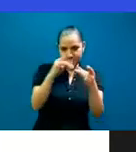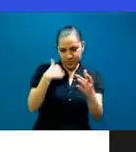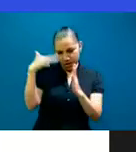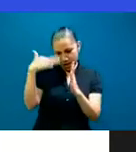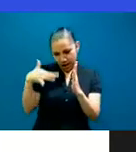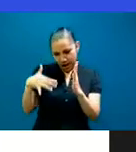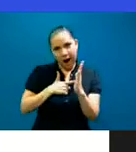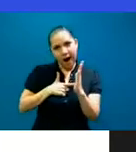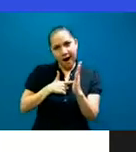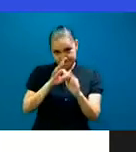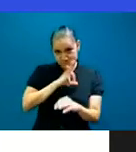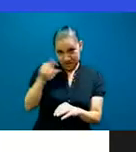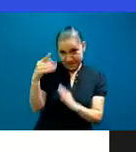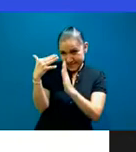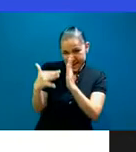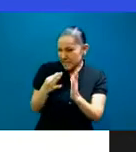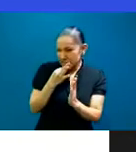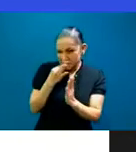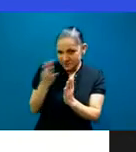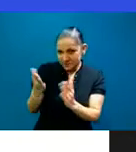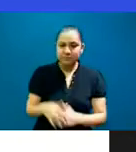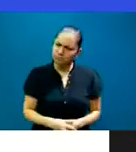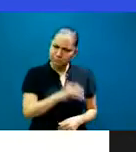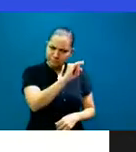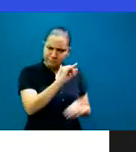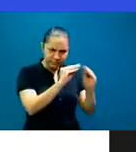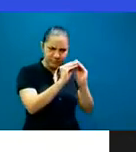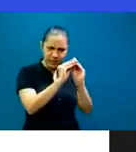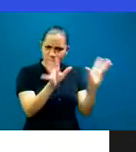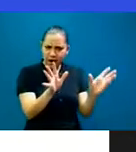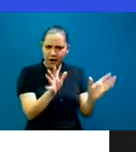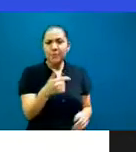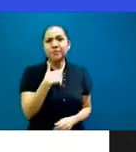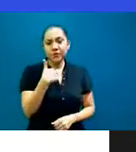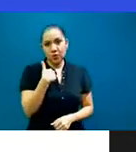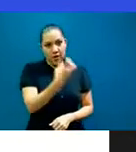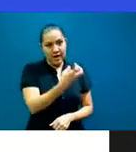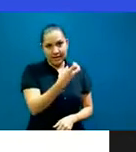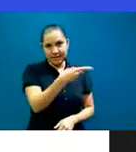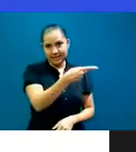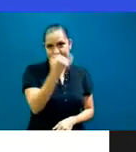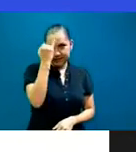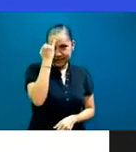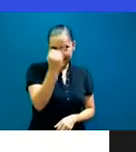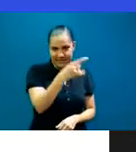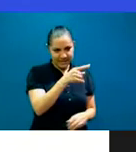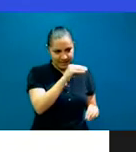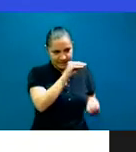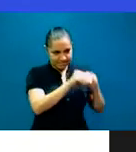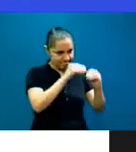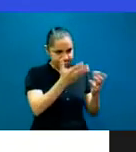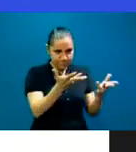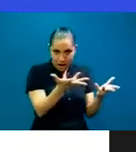sí, sí, fíjate que yo quedé encantada de esta iniciativa porque aprendí mucho de mi gremio,